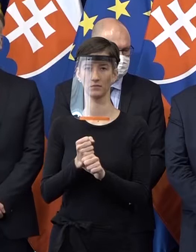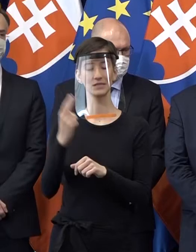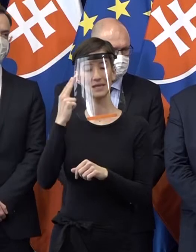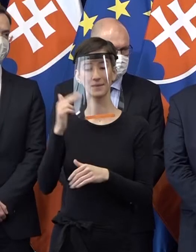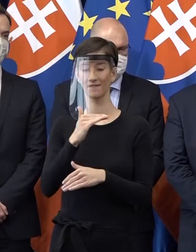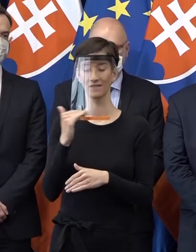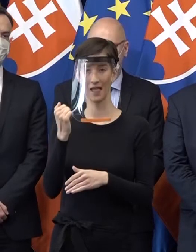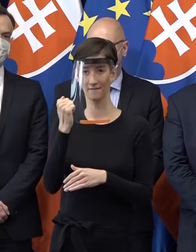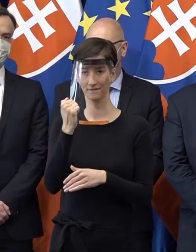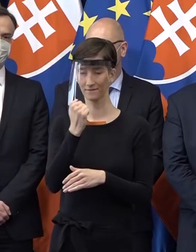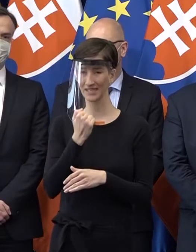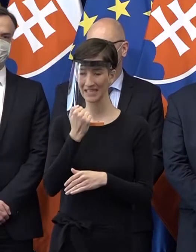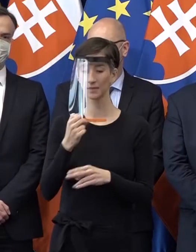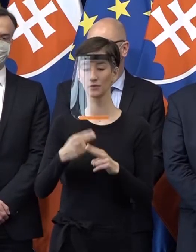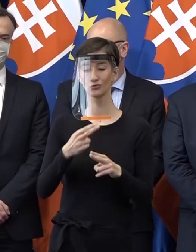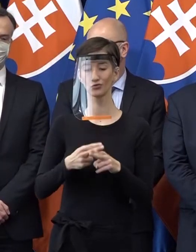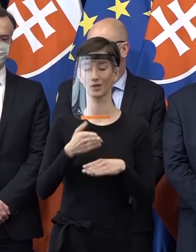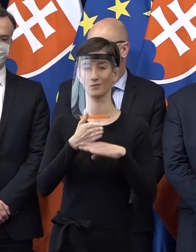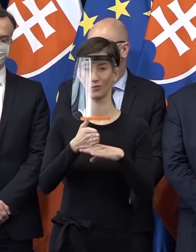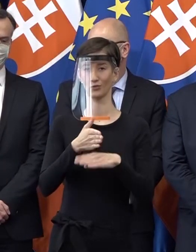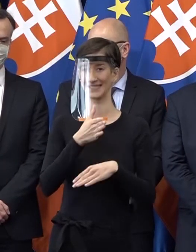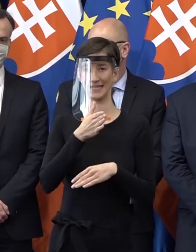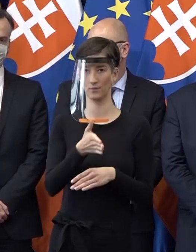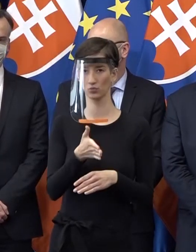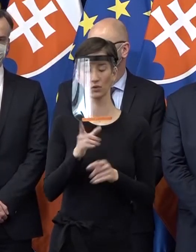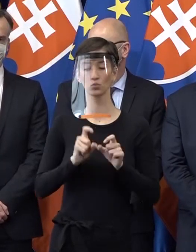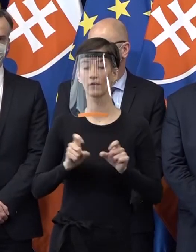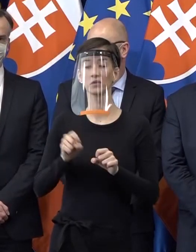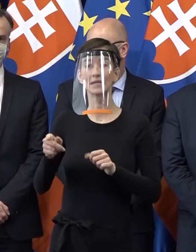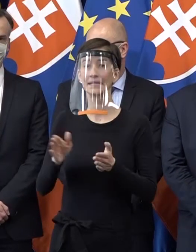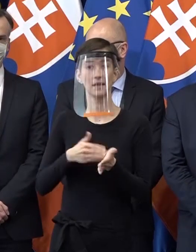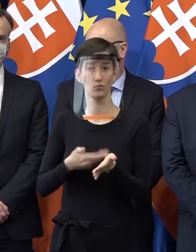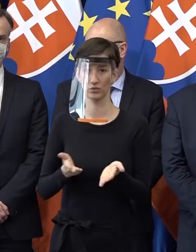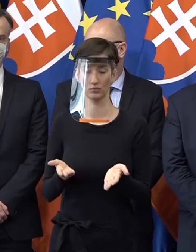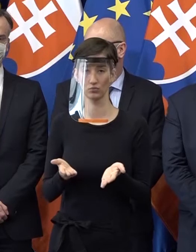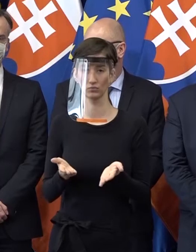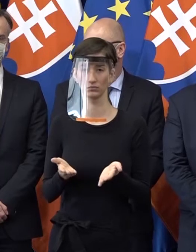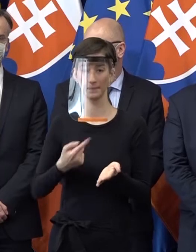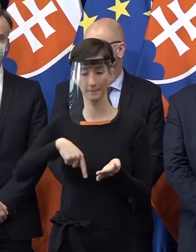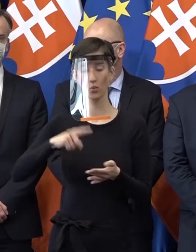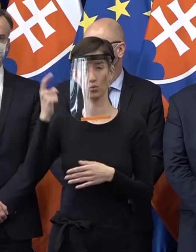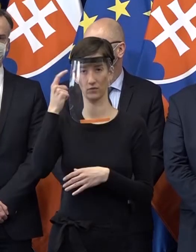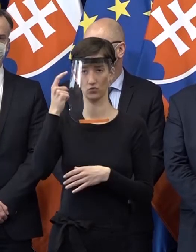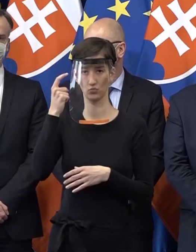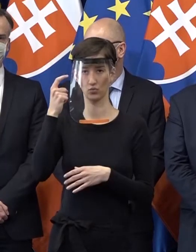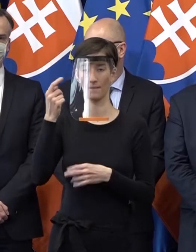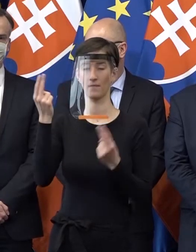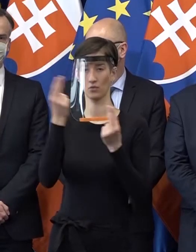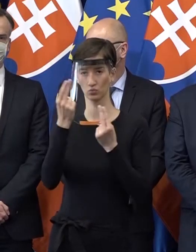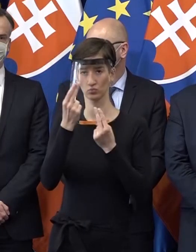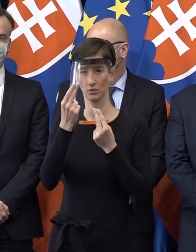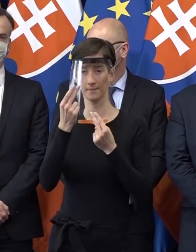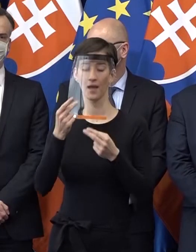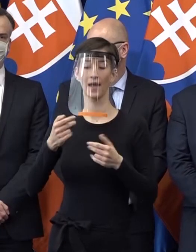ktoré nedostanú žiadnu štátnu pomoc. Jednoducho ju nepotrebujú. My sme si toho vedomi, my toho rozumieme. A